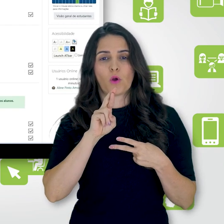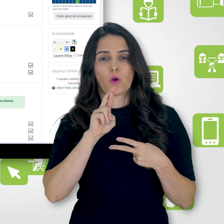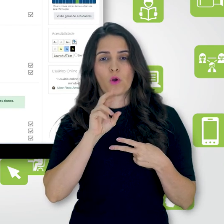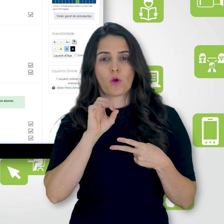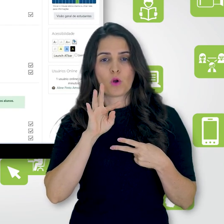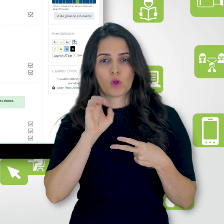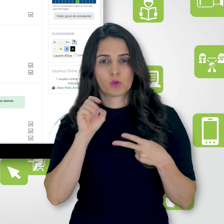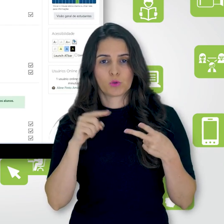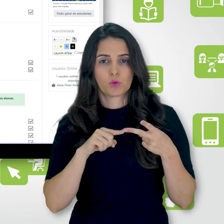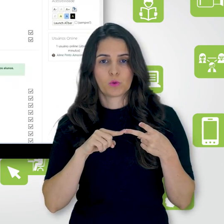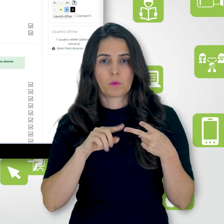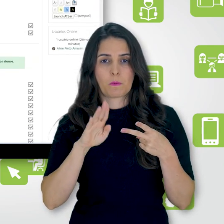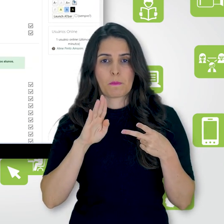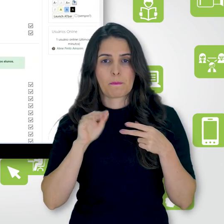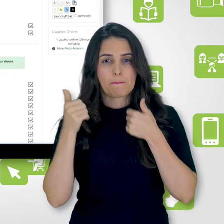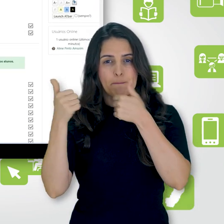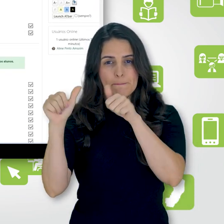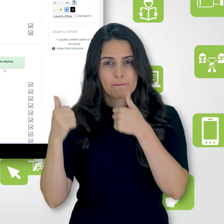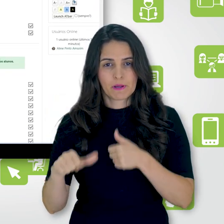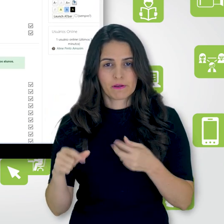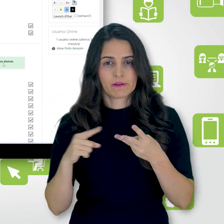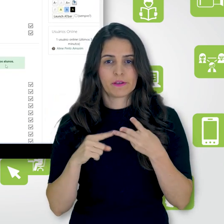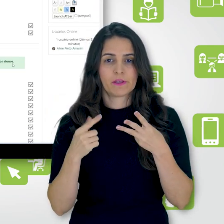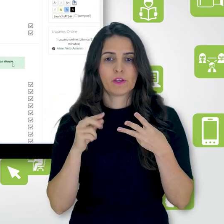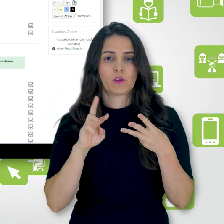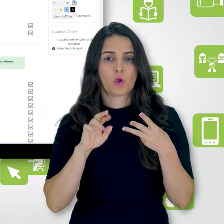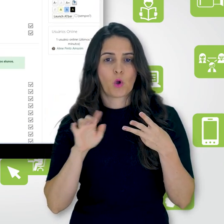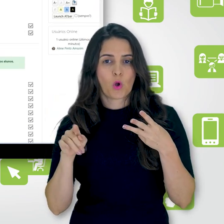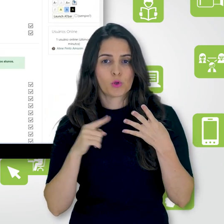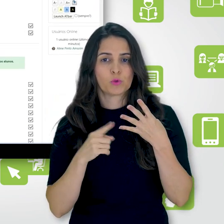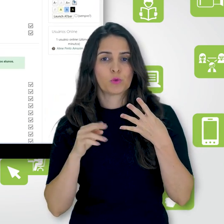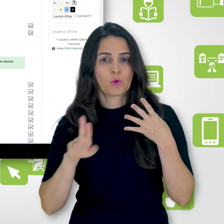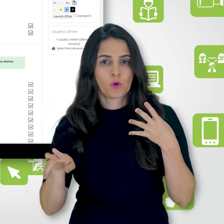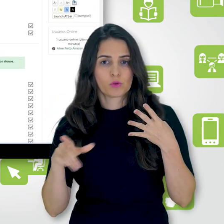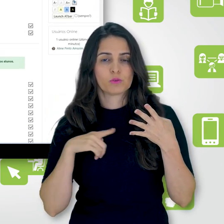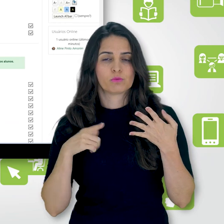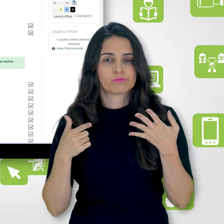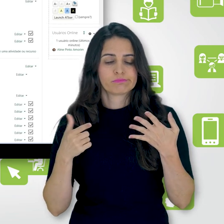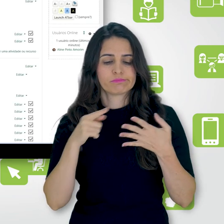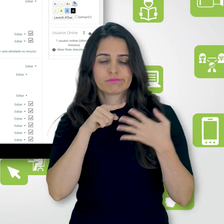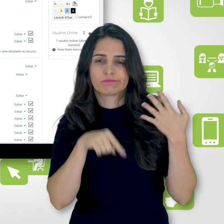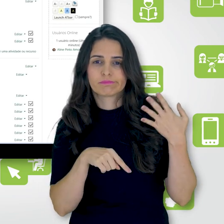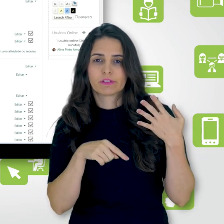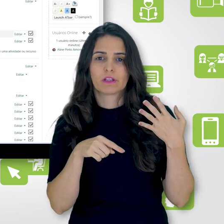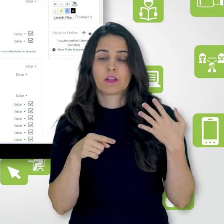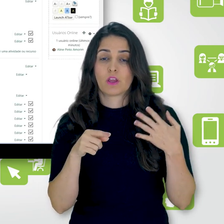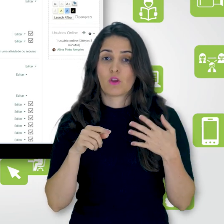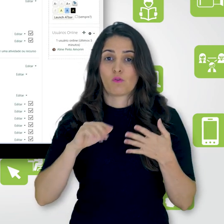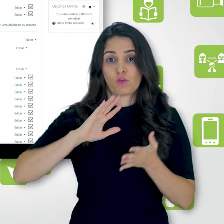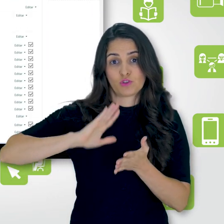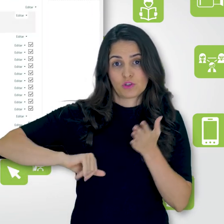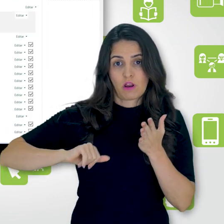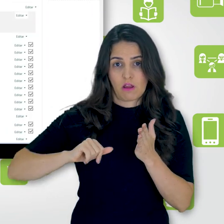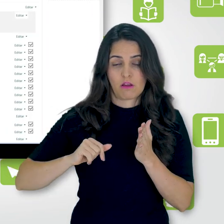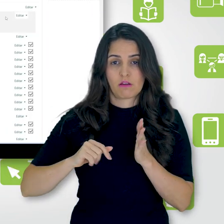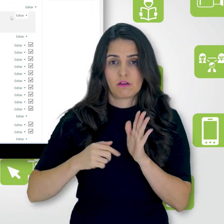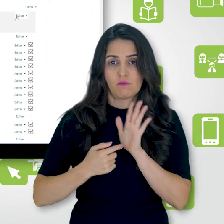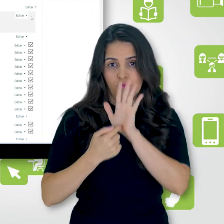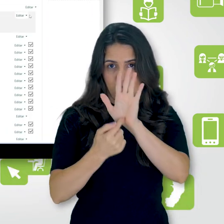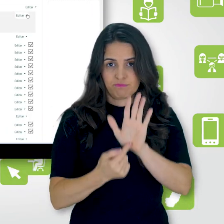rótulo aqui, outro rótulo aqui. E aqui eu também tenho um rótulo. Então, eu vou ativar a edição para te mostrar.